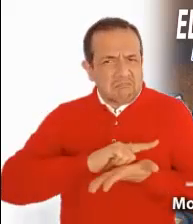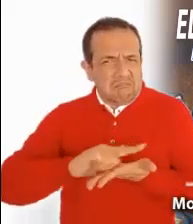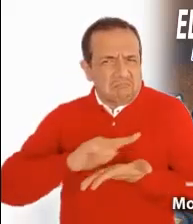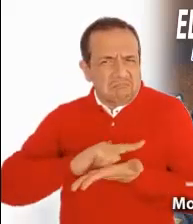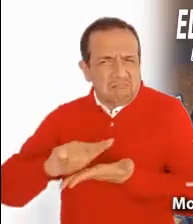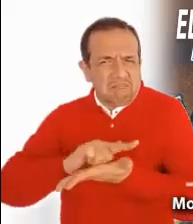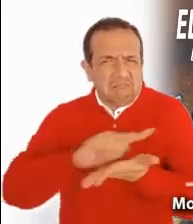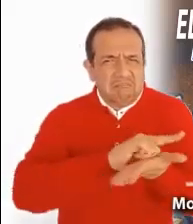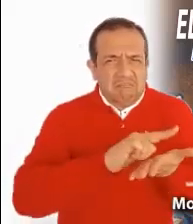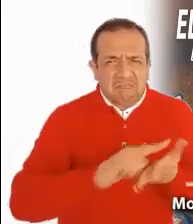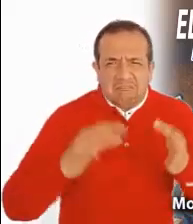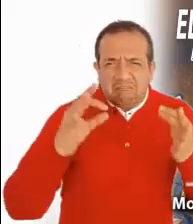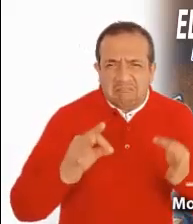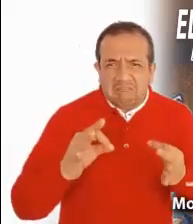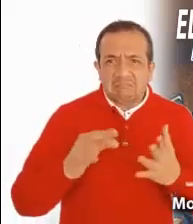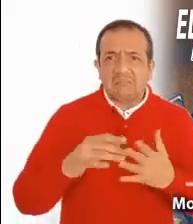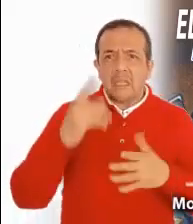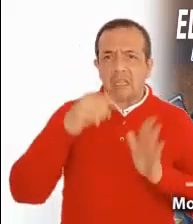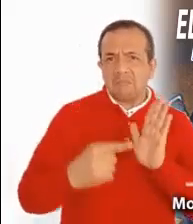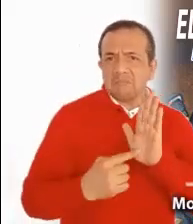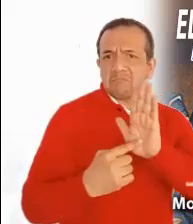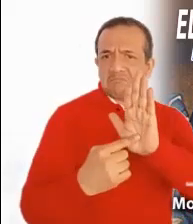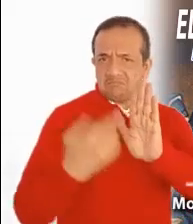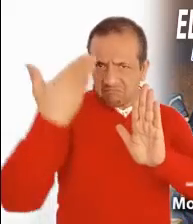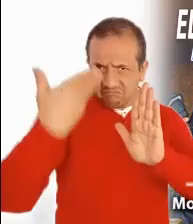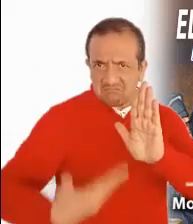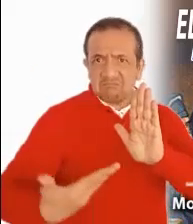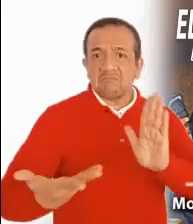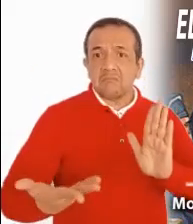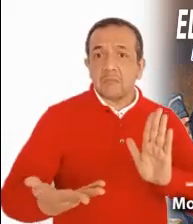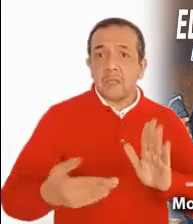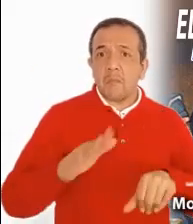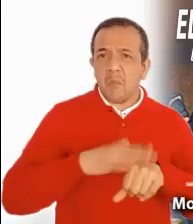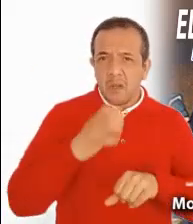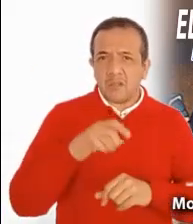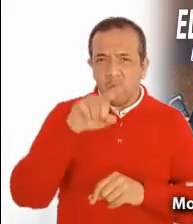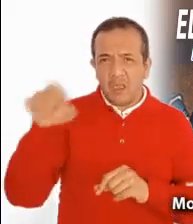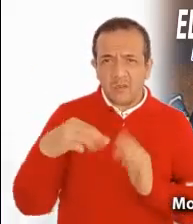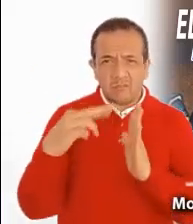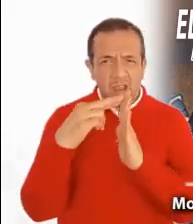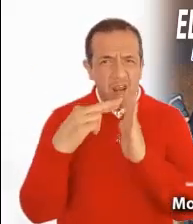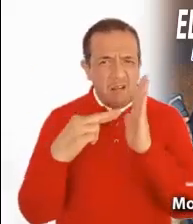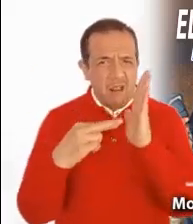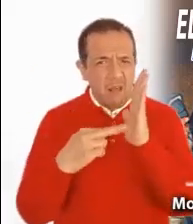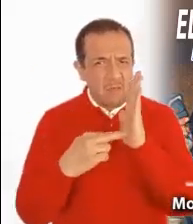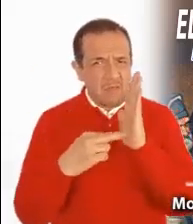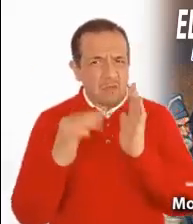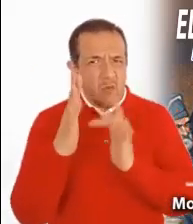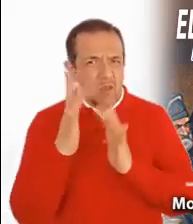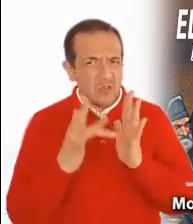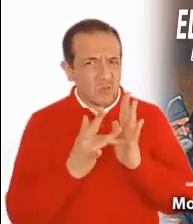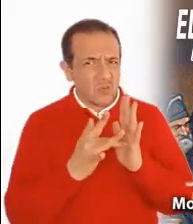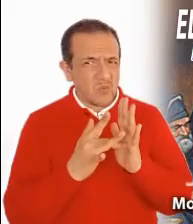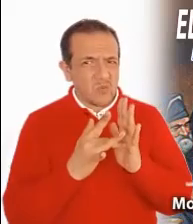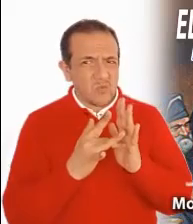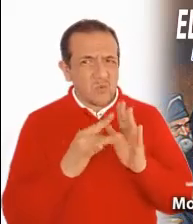las cosas externas para manifestarlo así. Por eso les causa escándalo el que Jesús